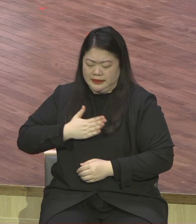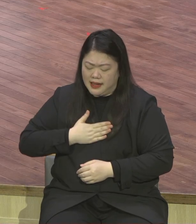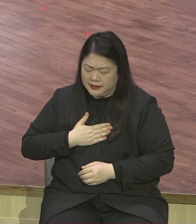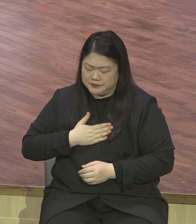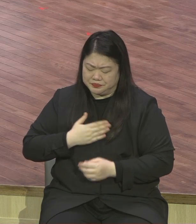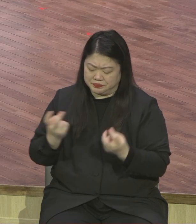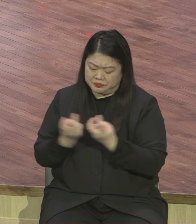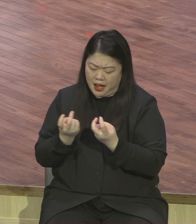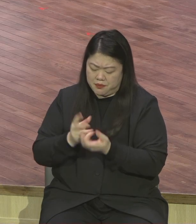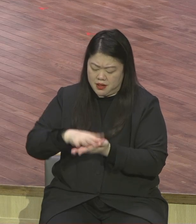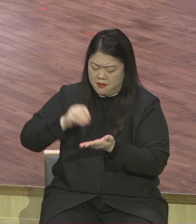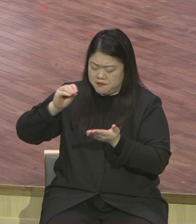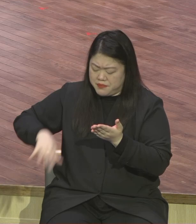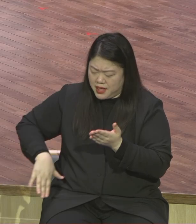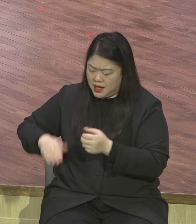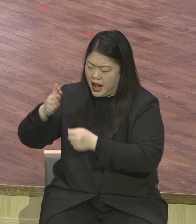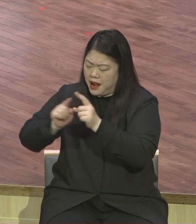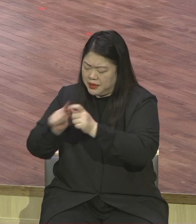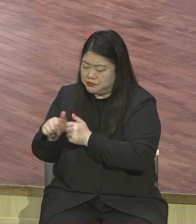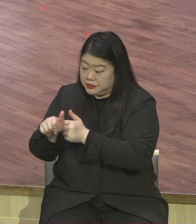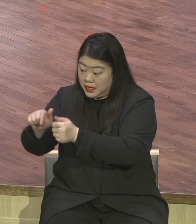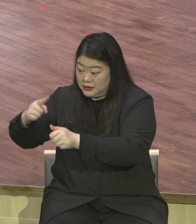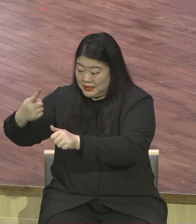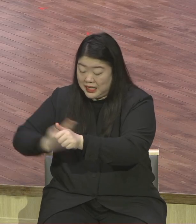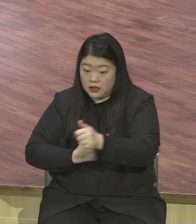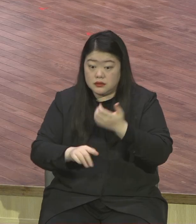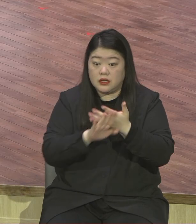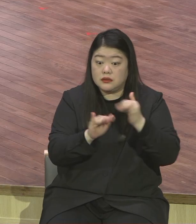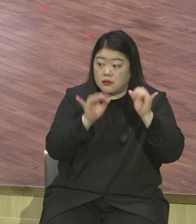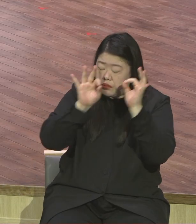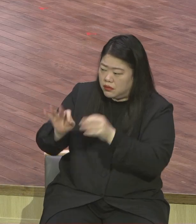보이고 자기는 그거 아니에요 자기는 말씀 따라가는 거예요 말씀 따라 말씀 따라